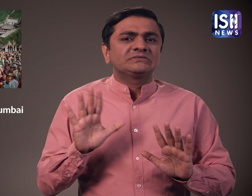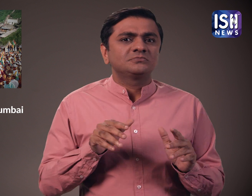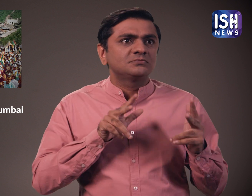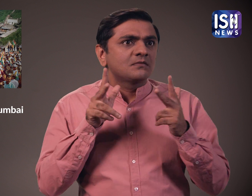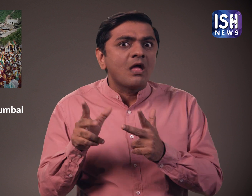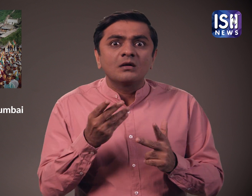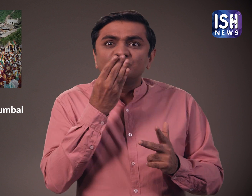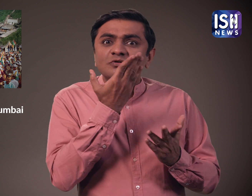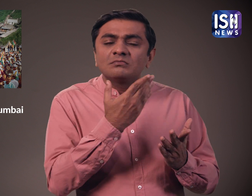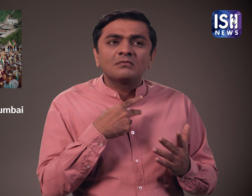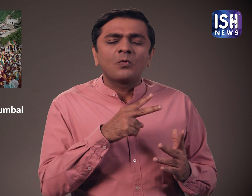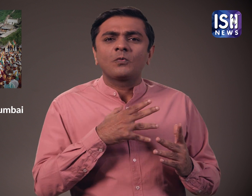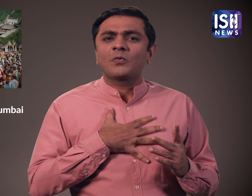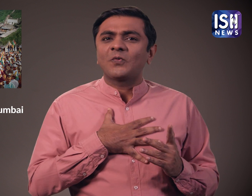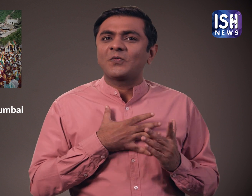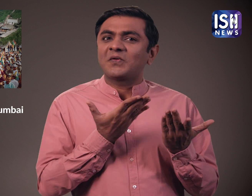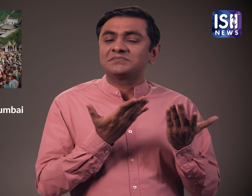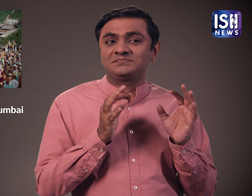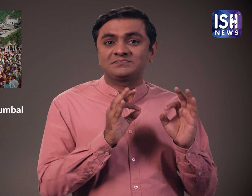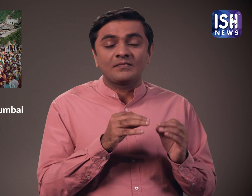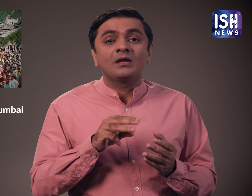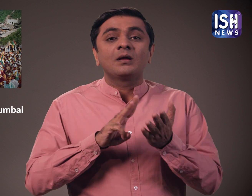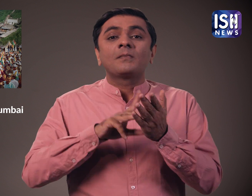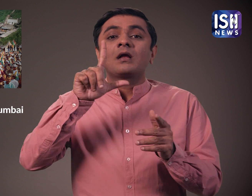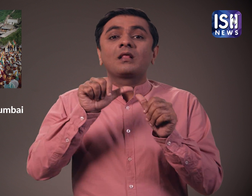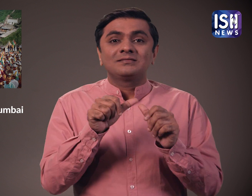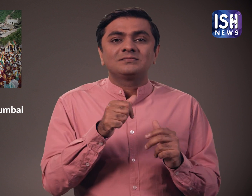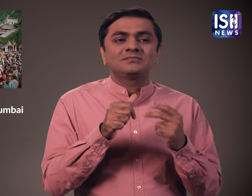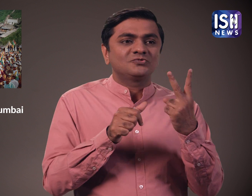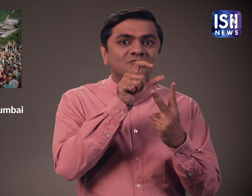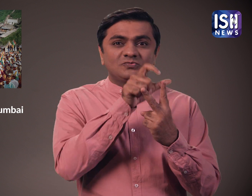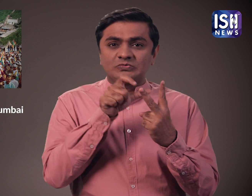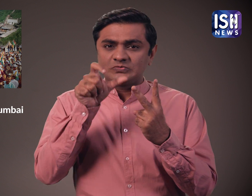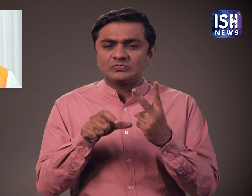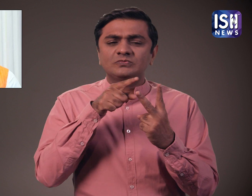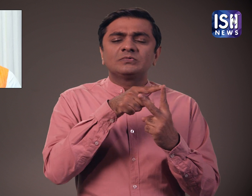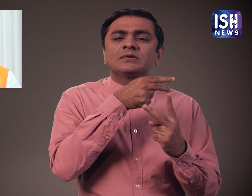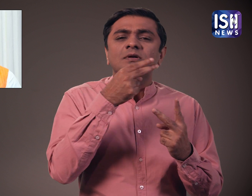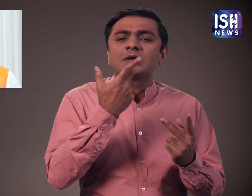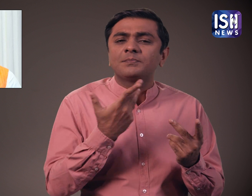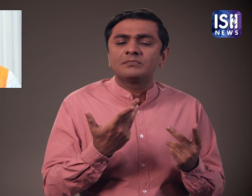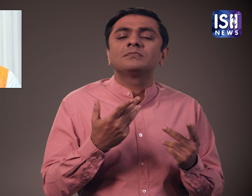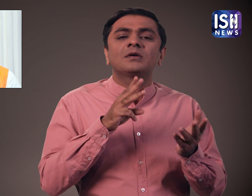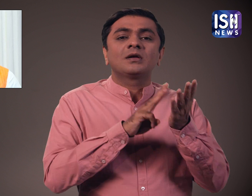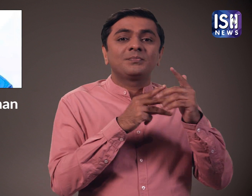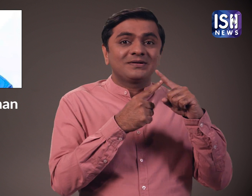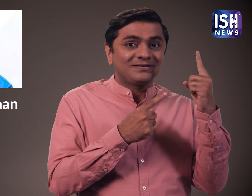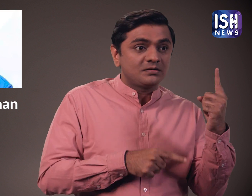एक मुसलिम व्यक्ति को समर्थन करते देख दिल खुश हो गया। हाल ही में सांसद मनोज तिवारी और सांसद हाजी